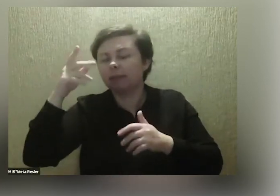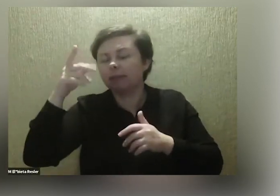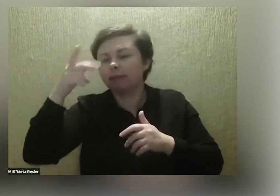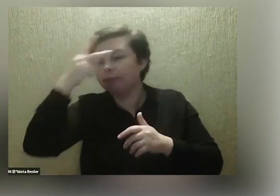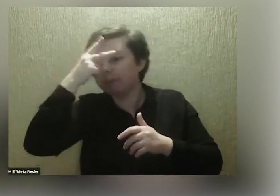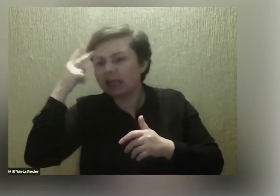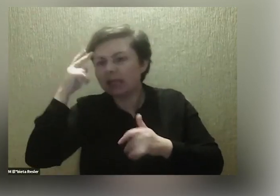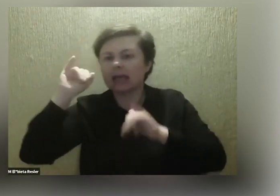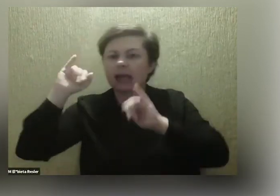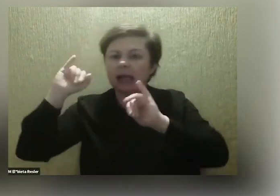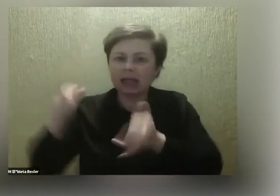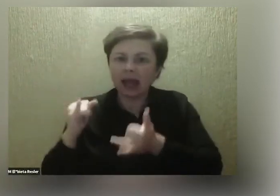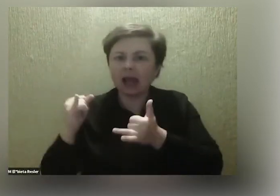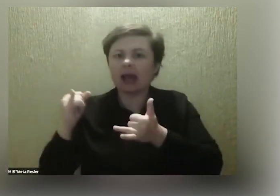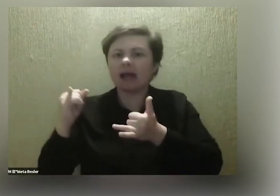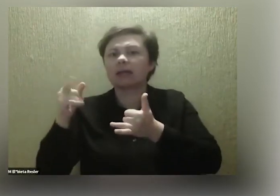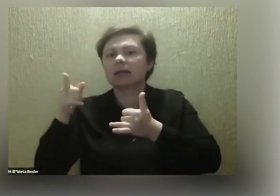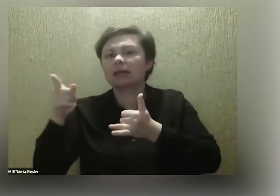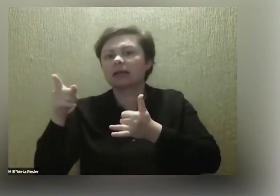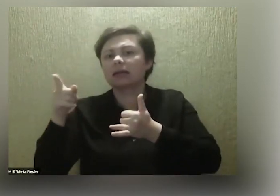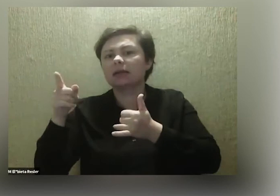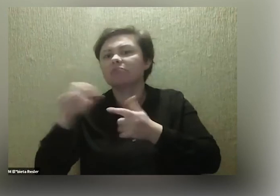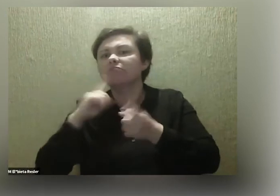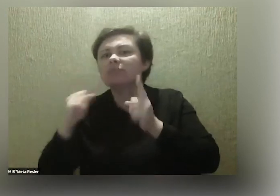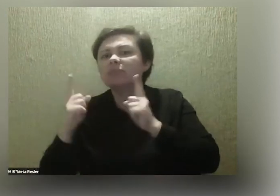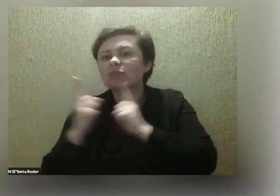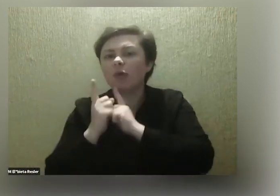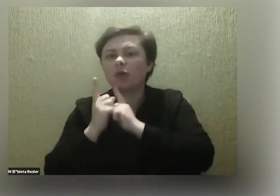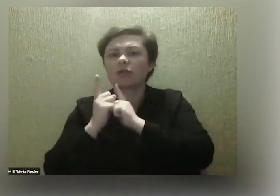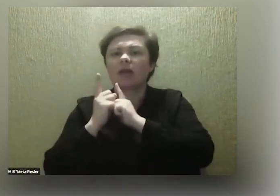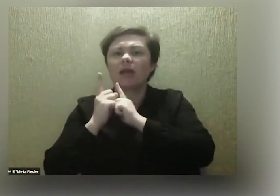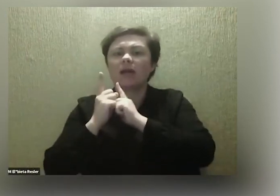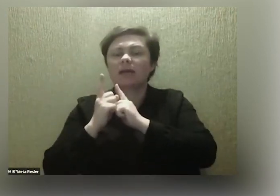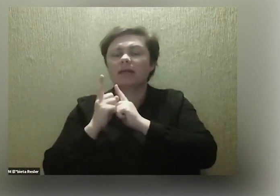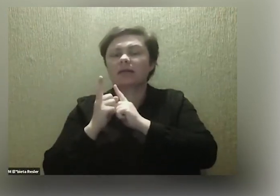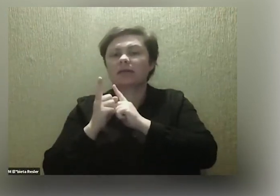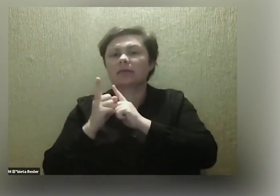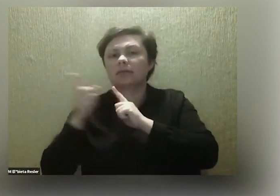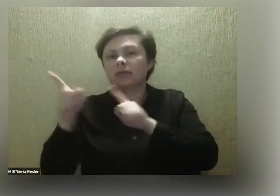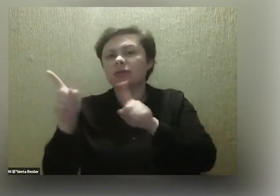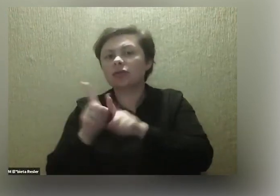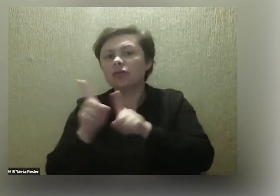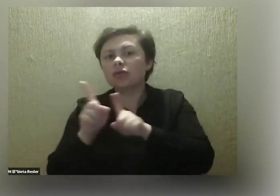szpitalu, na sali porodowej, czy gdzieś tam właśnie. to też